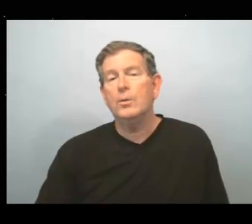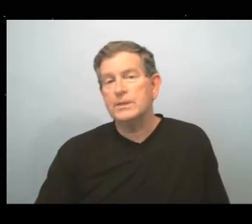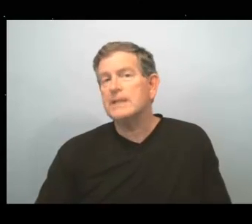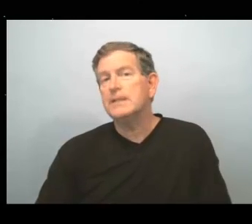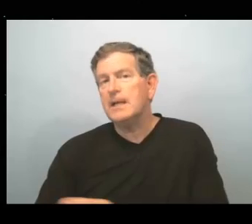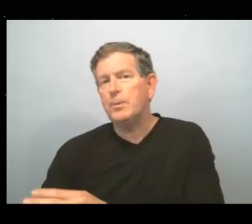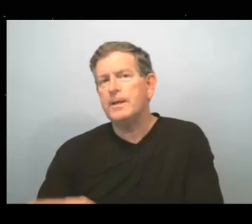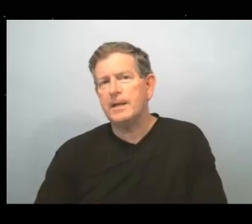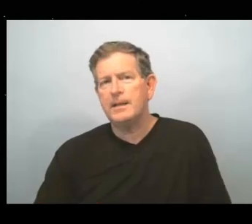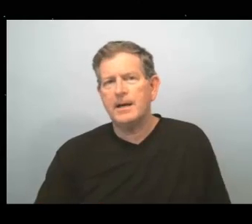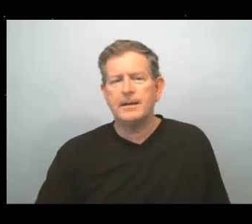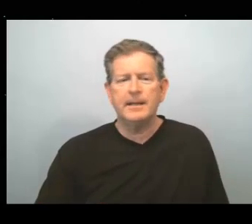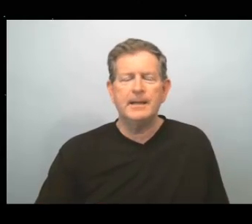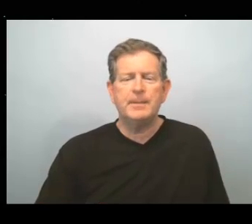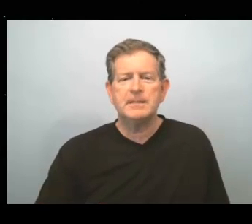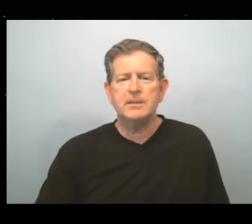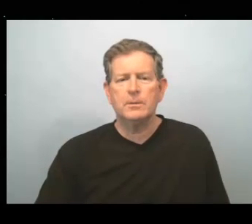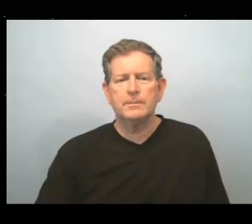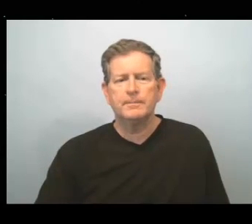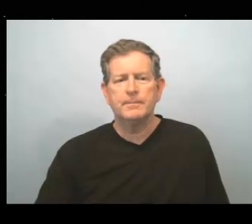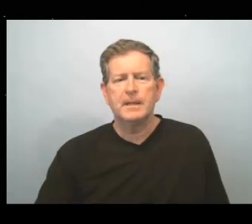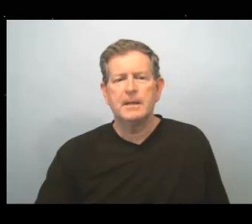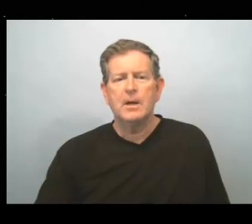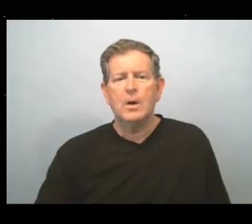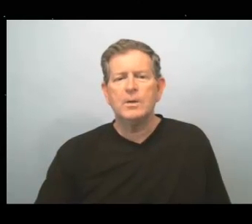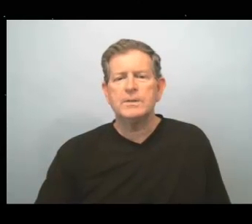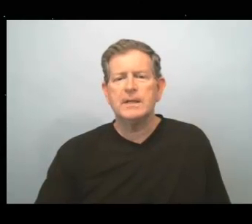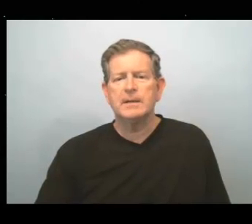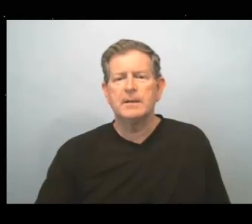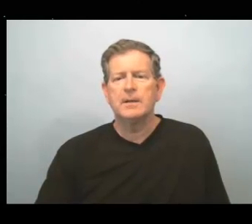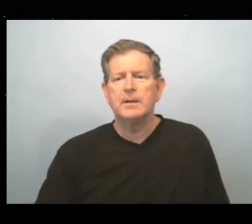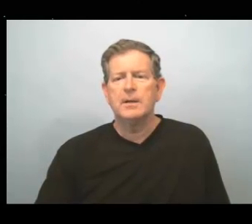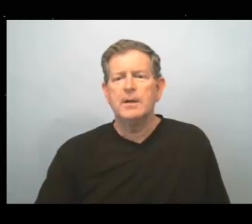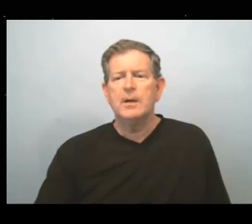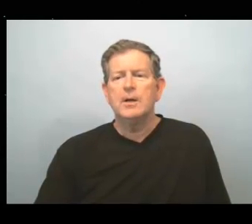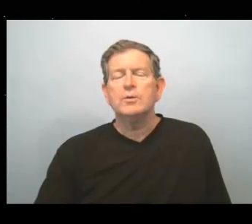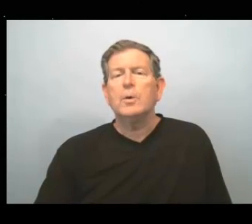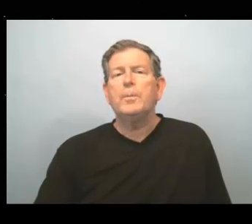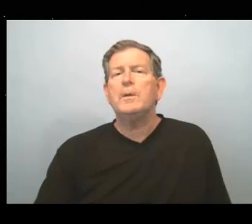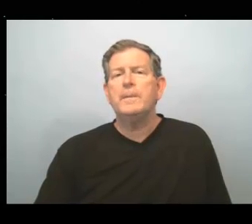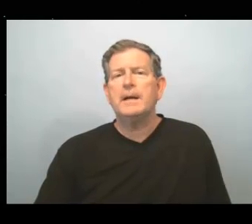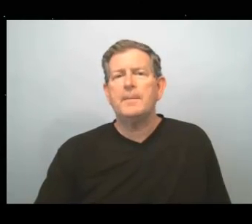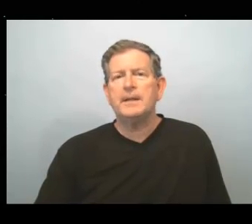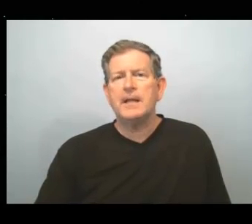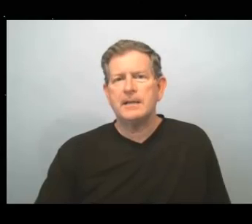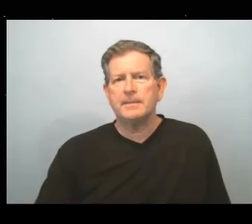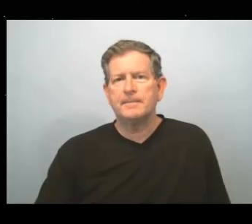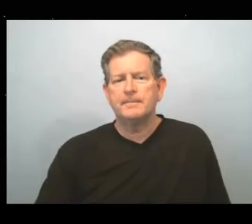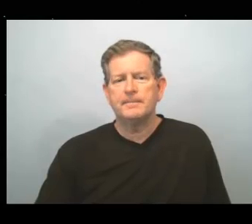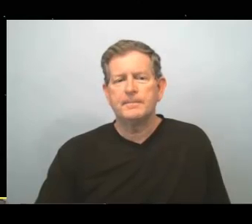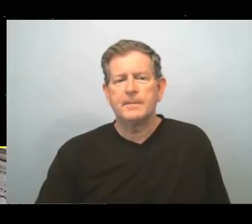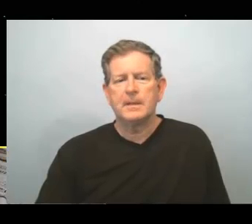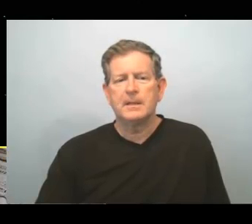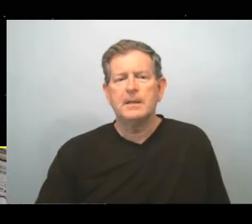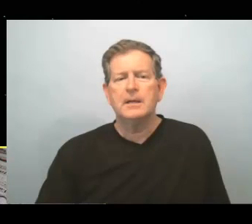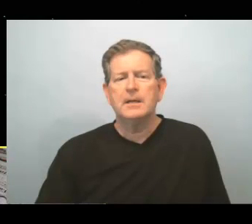o usted se puede quedar en el pasillo, once, yo puedo ver la pantalla,